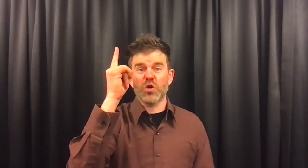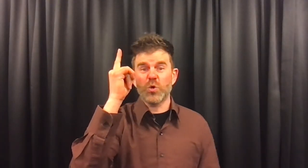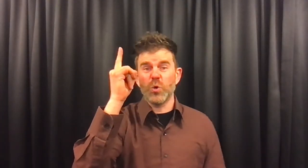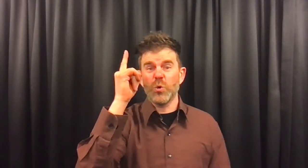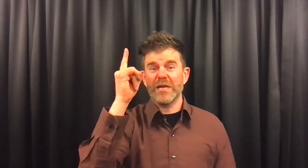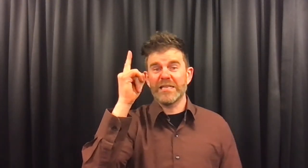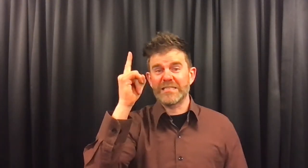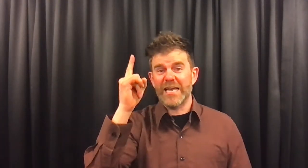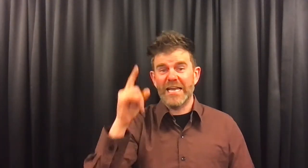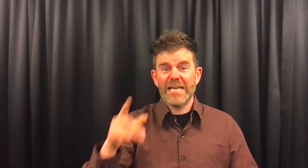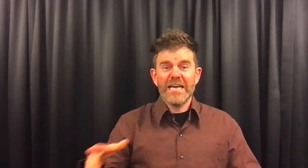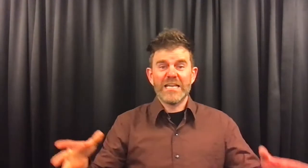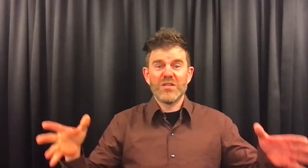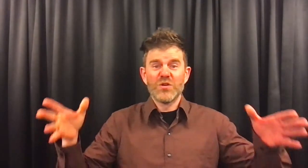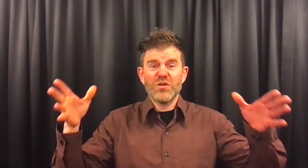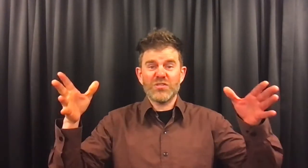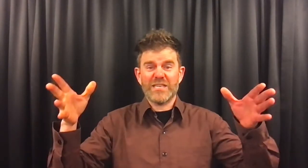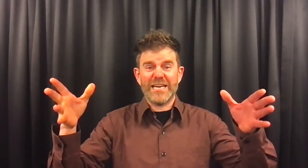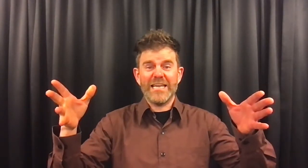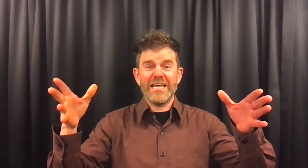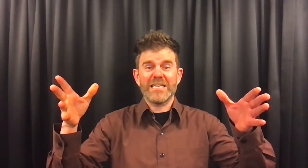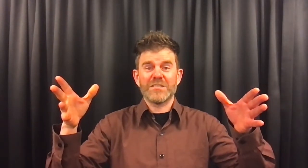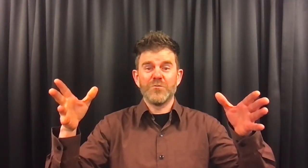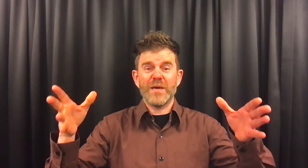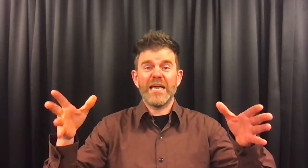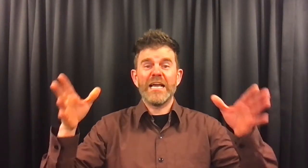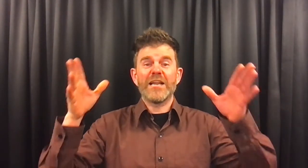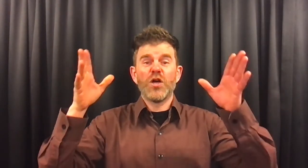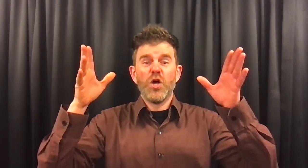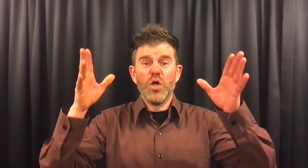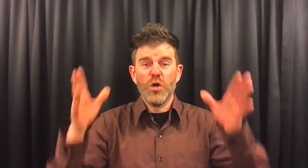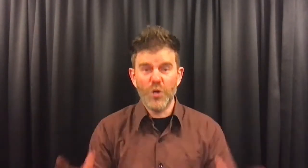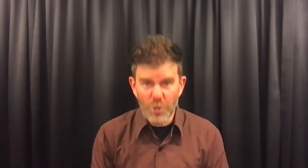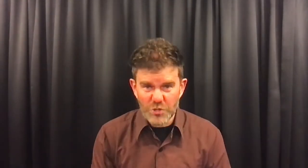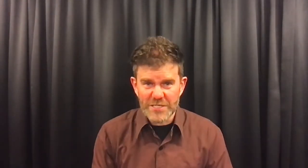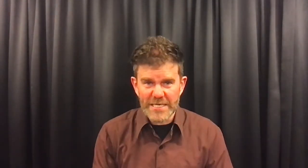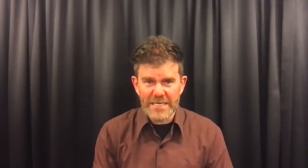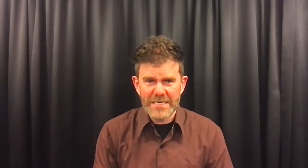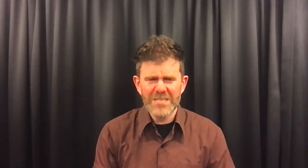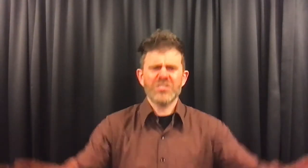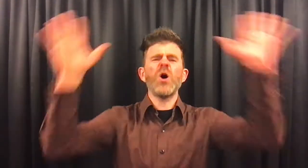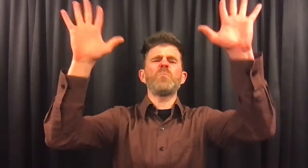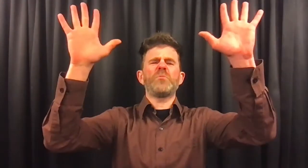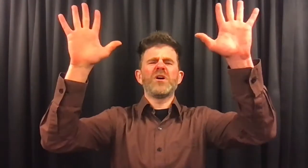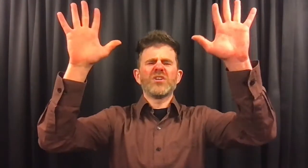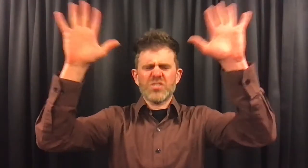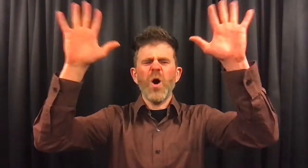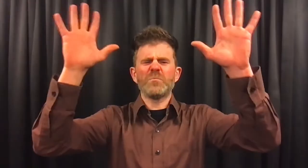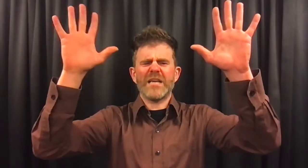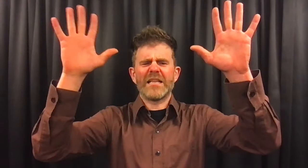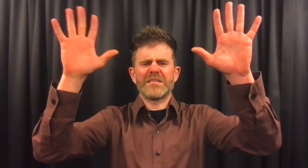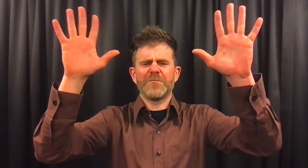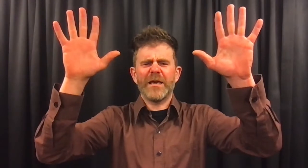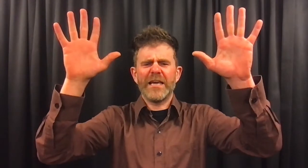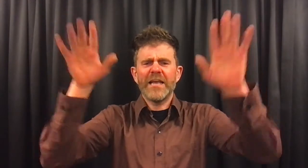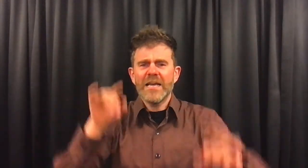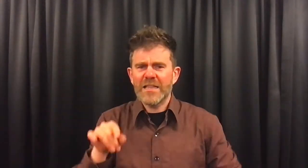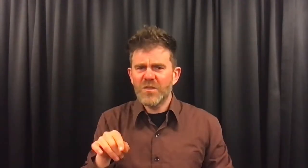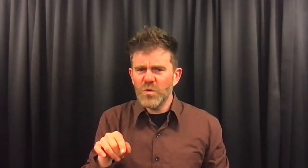koning zijn. En dus kregen ze weer ruzie. Stop, stop, zeiden ze weer. En toen